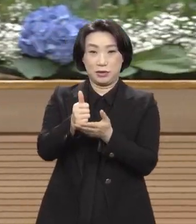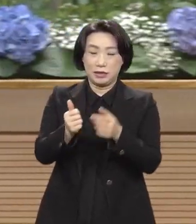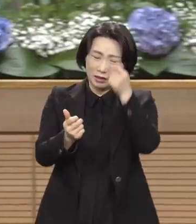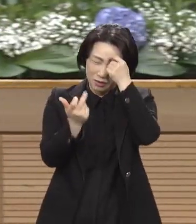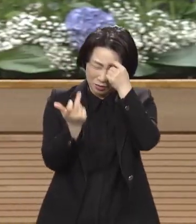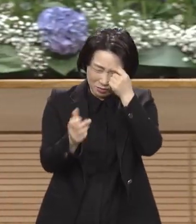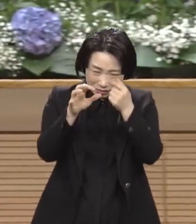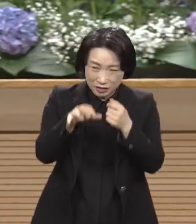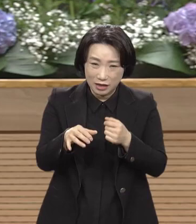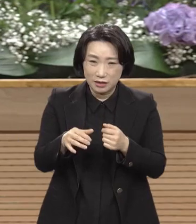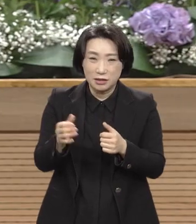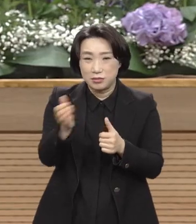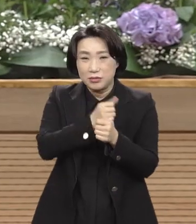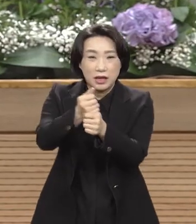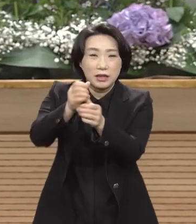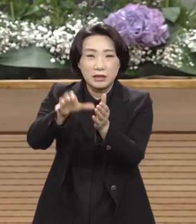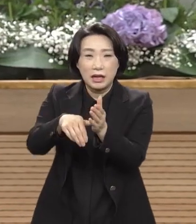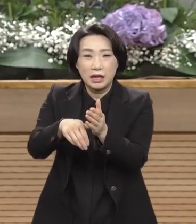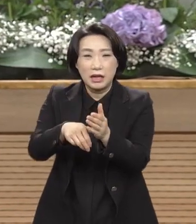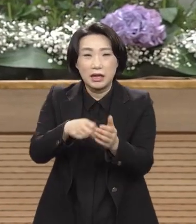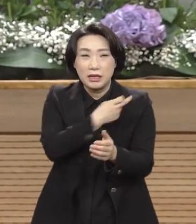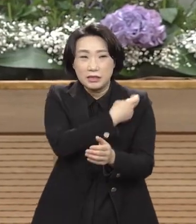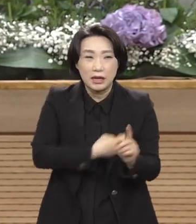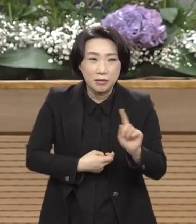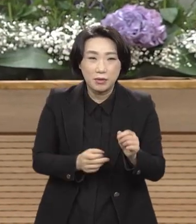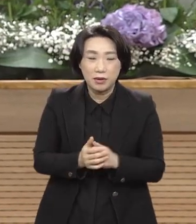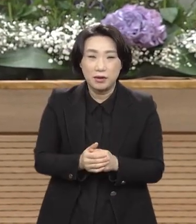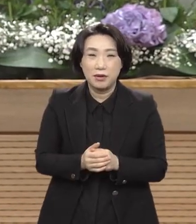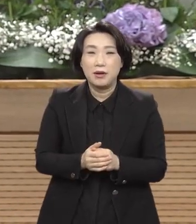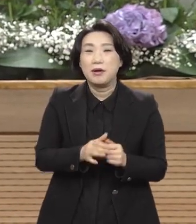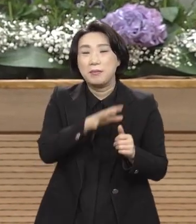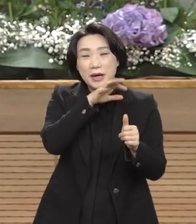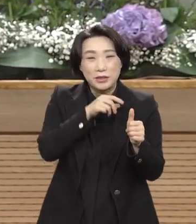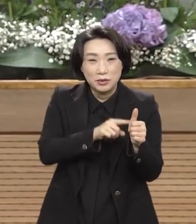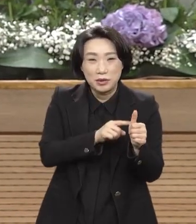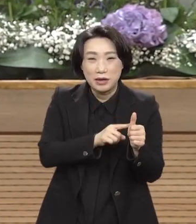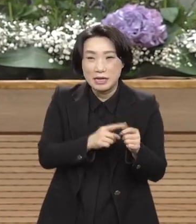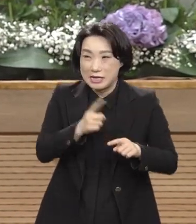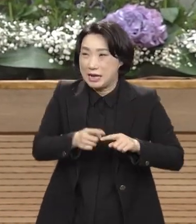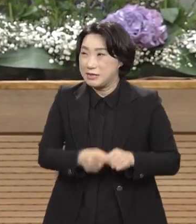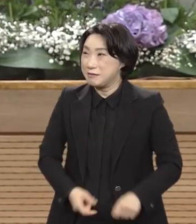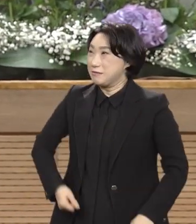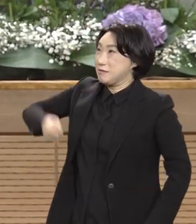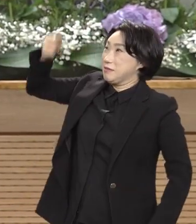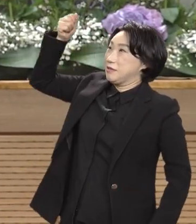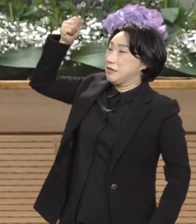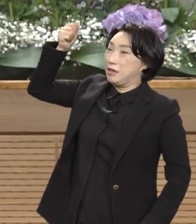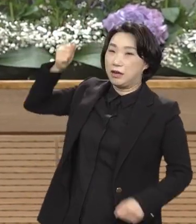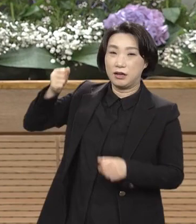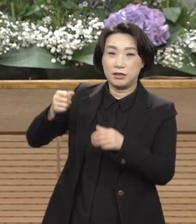동산에서 붙들려갈 때 제자가 막 베드로가 칼 들고 제사장에 좀 막